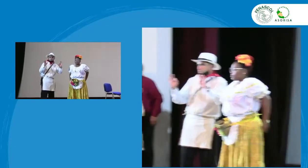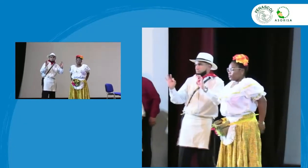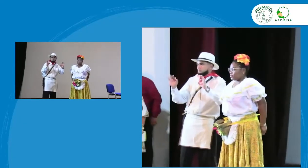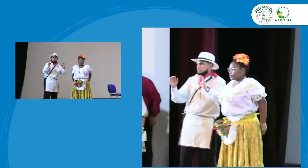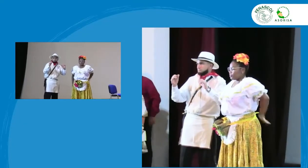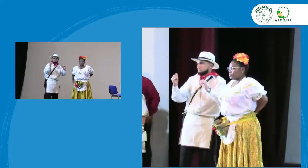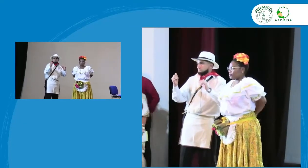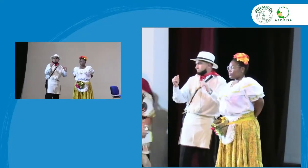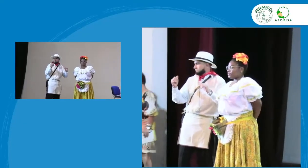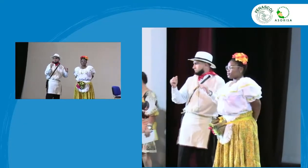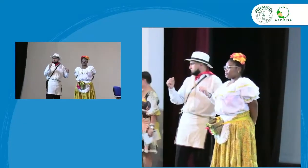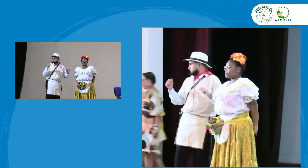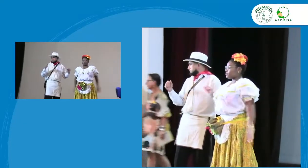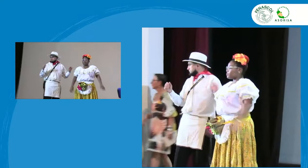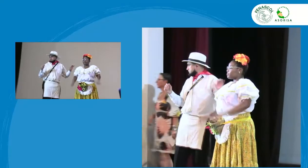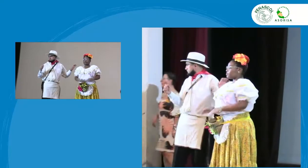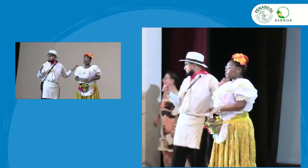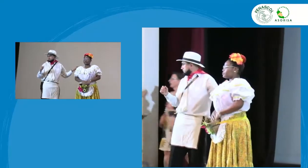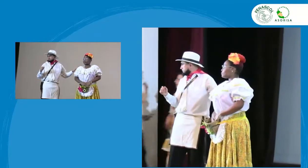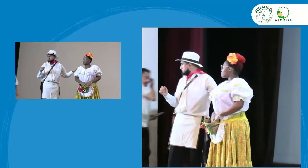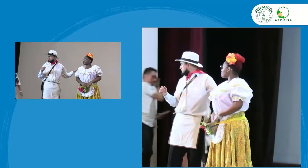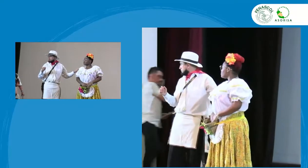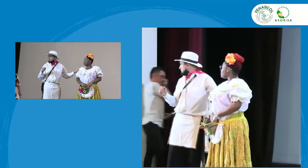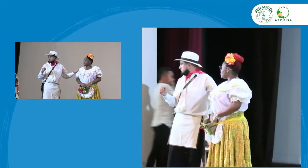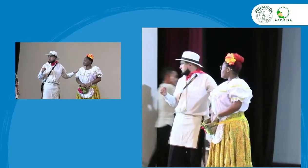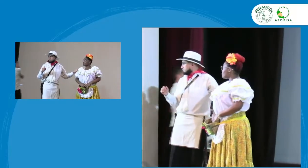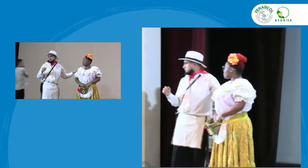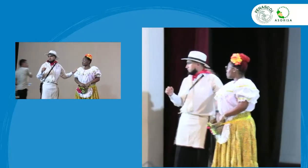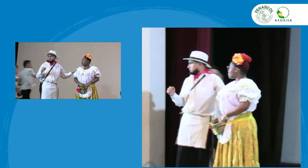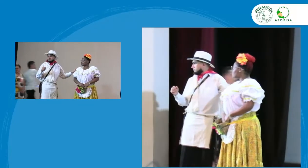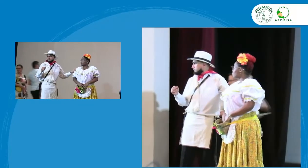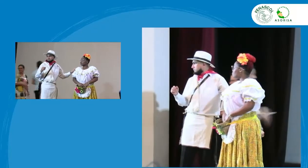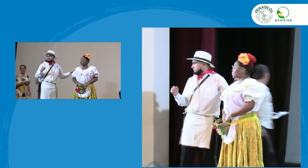bien aparezco acá en cámara